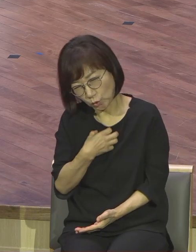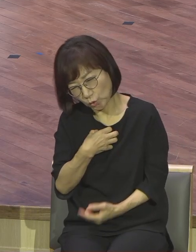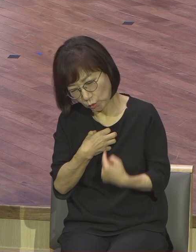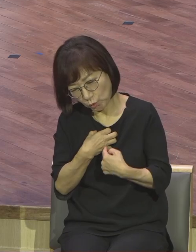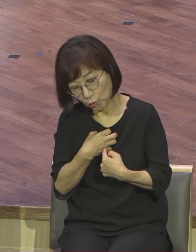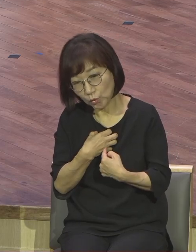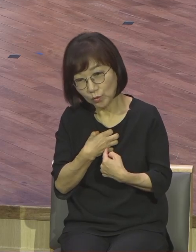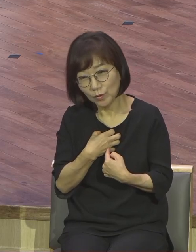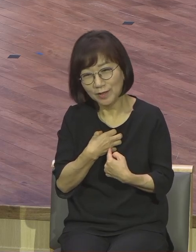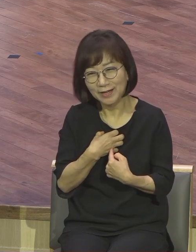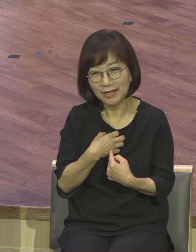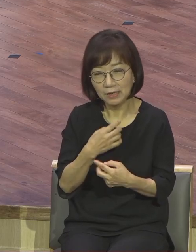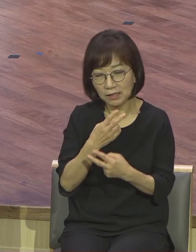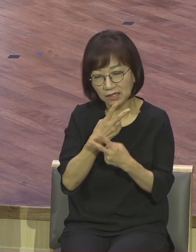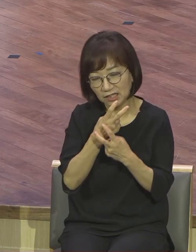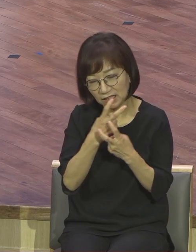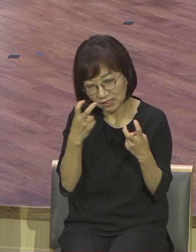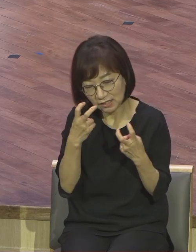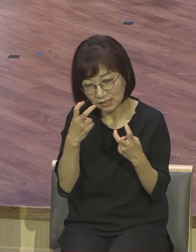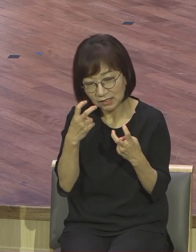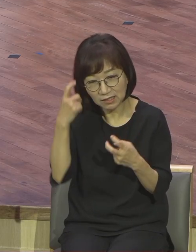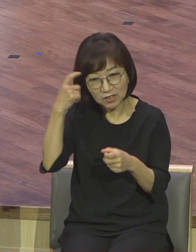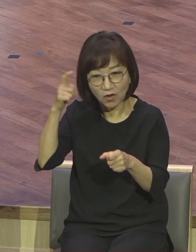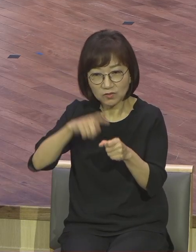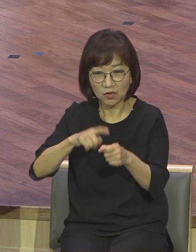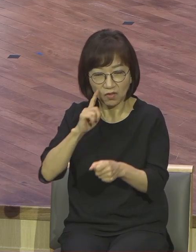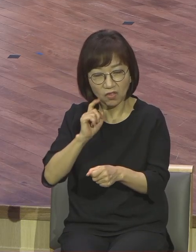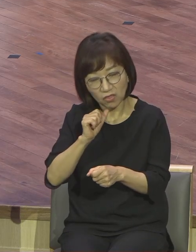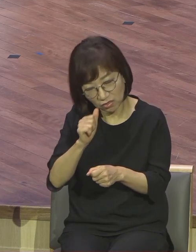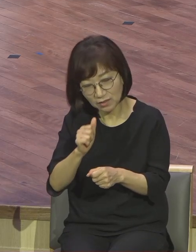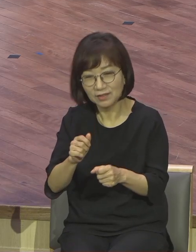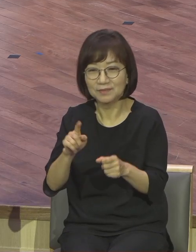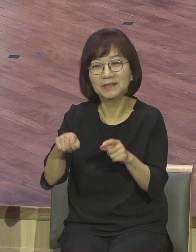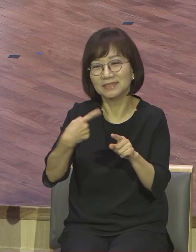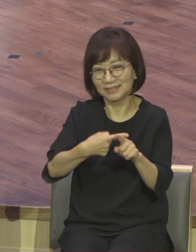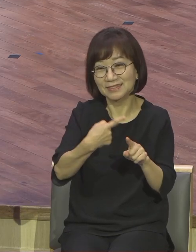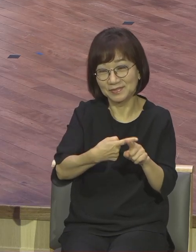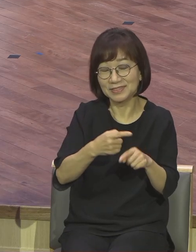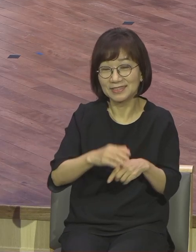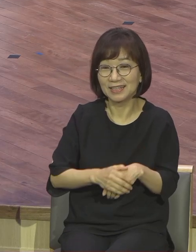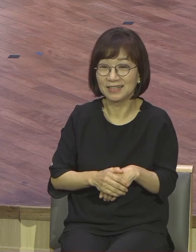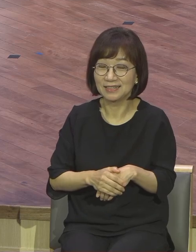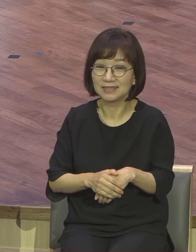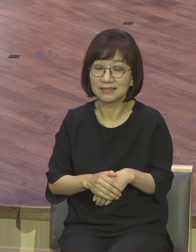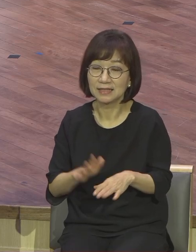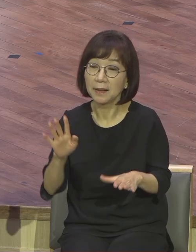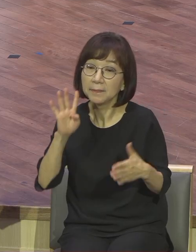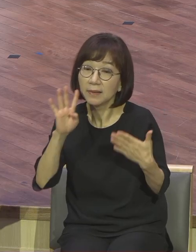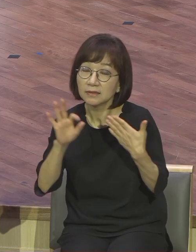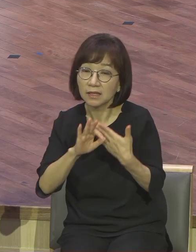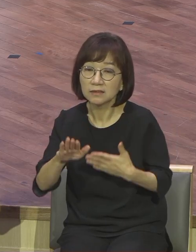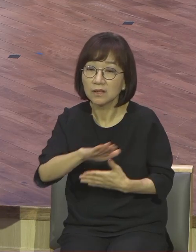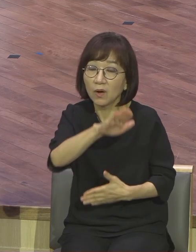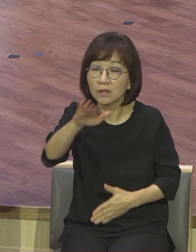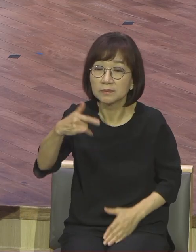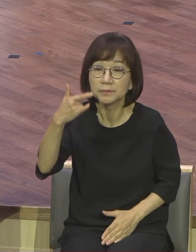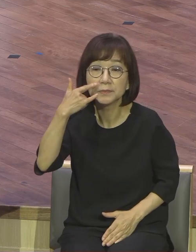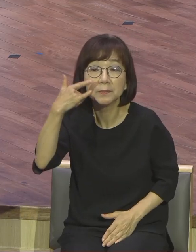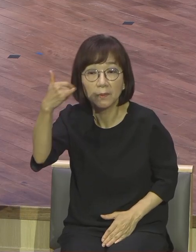인생입니다. 완전히 좋은 사람 지금 여러분 부모 가운데 여러분 자녀 가운데 친척